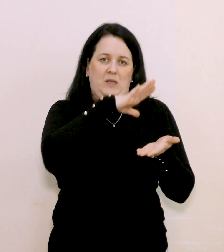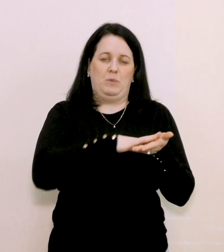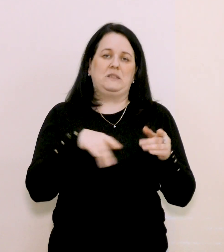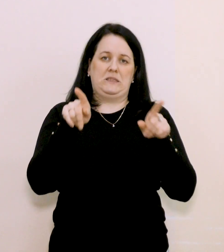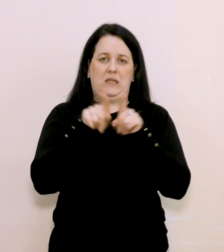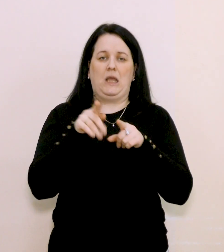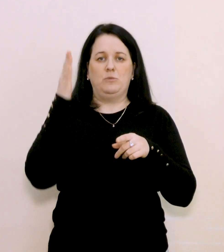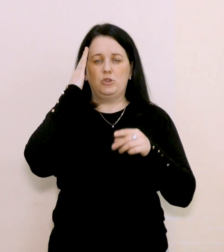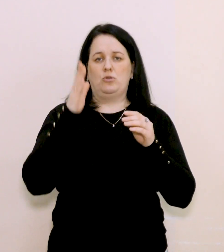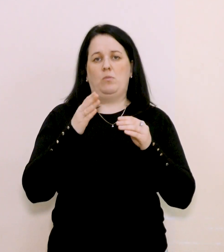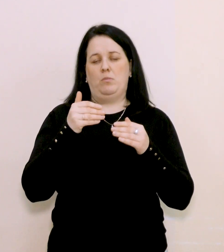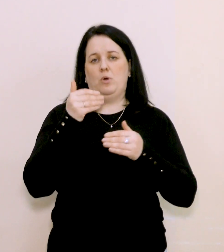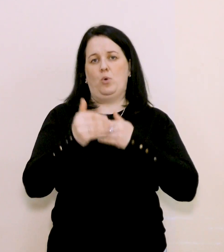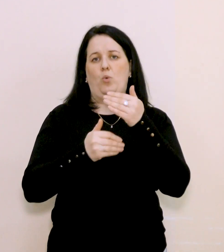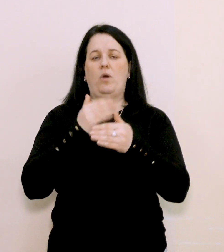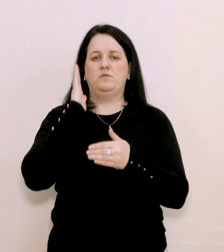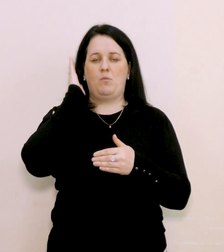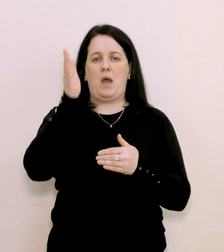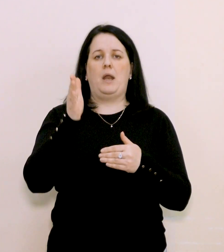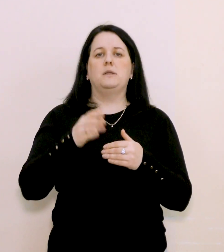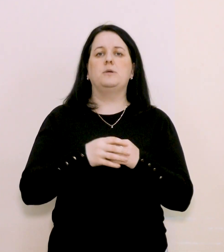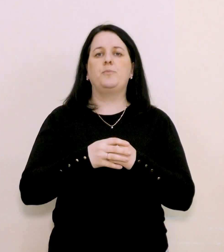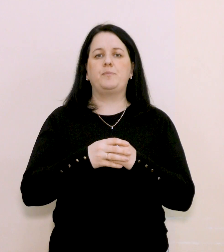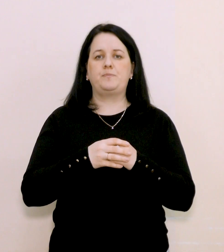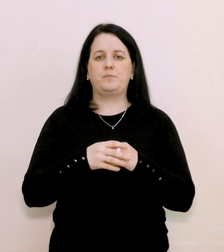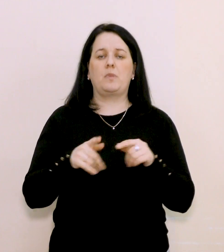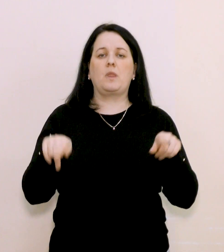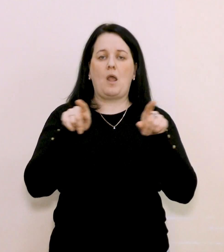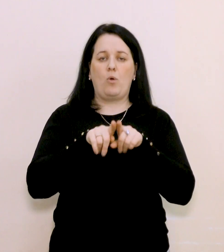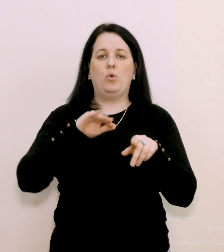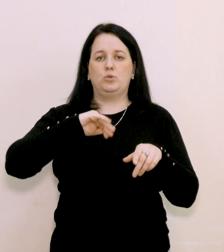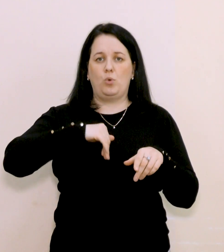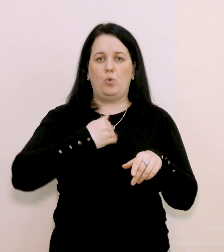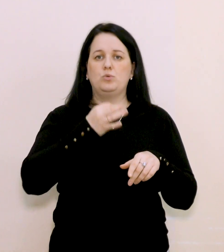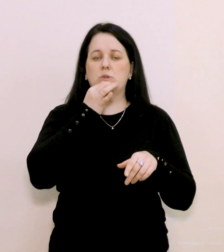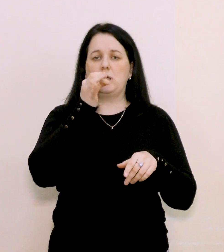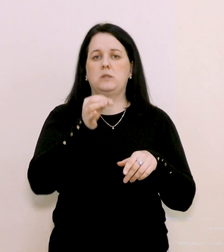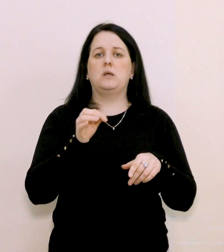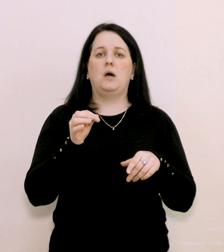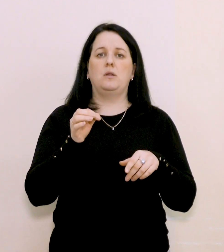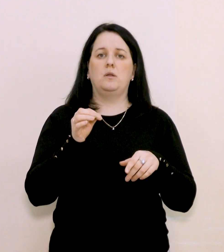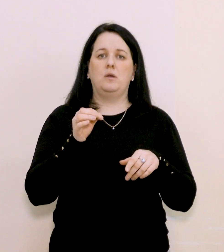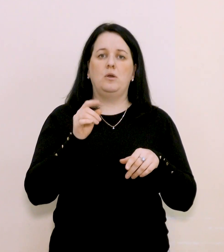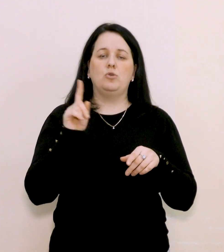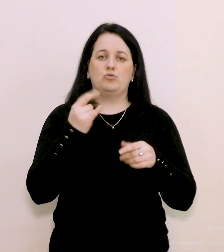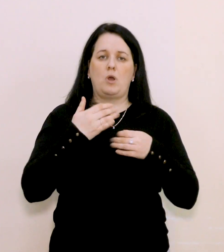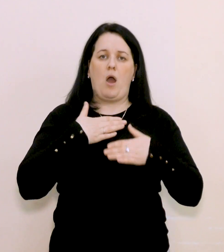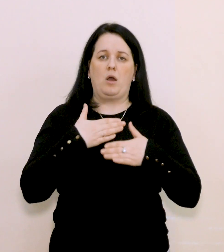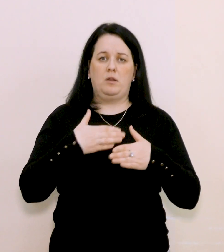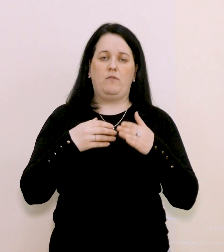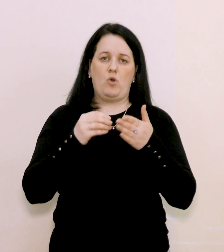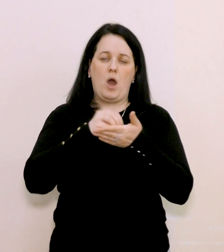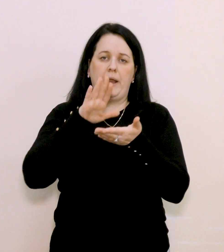рухатися вперед. Також хочу сказати, що активно йде реєстрація